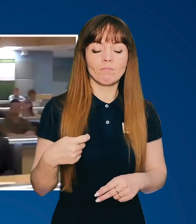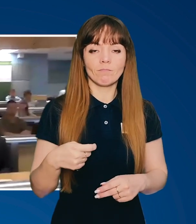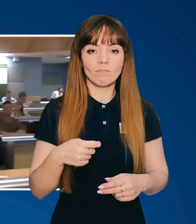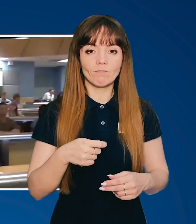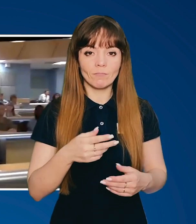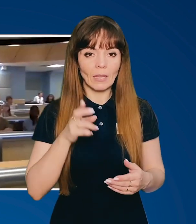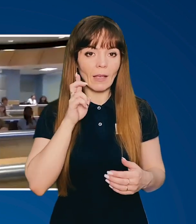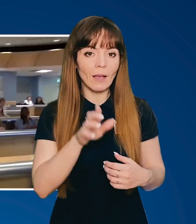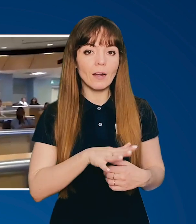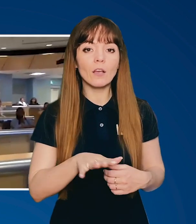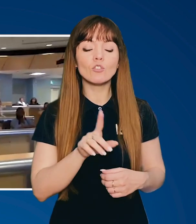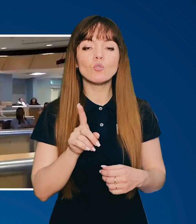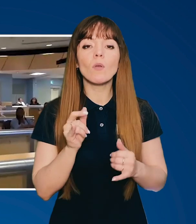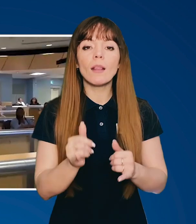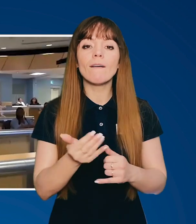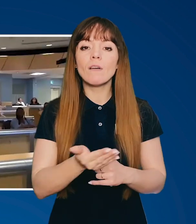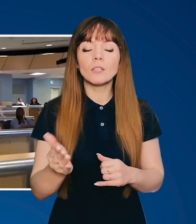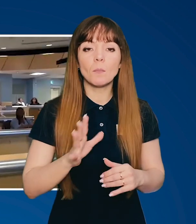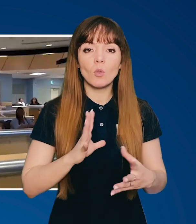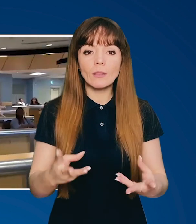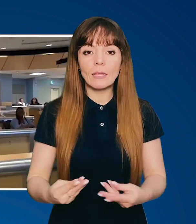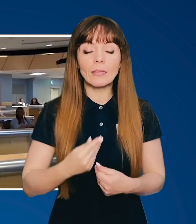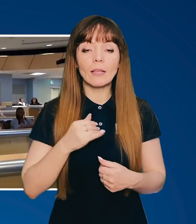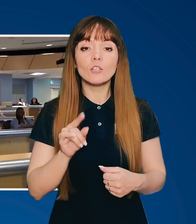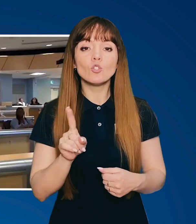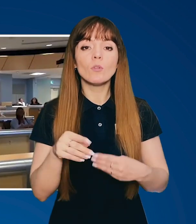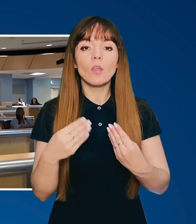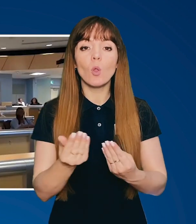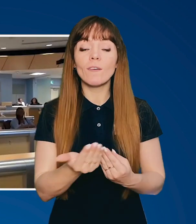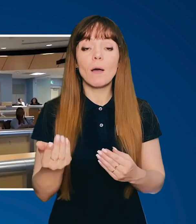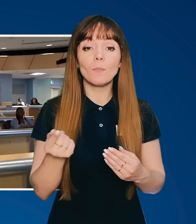для вас було в цьому натхненням, і що дало вам віру в те, що це можливо.